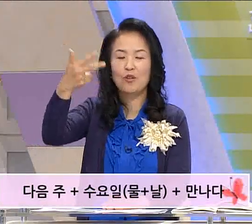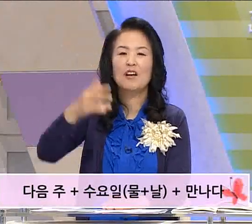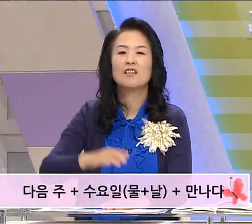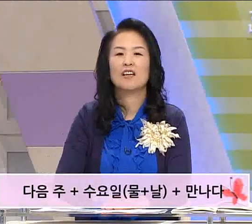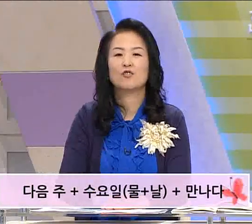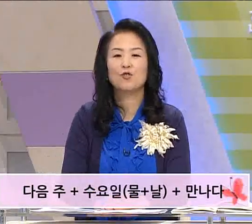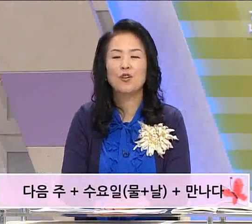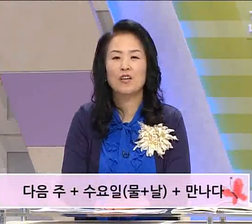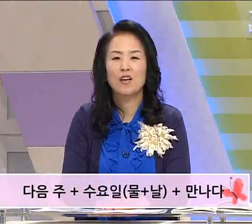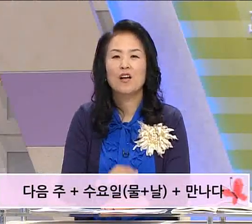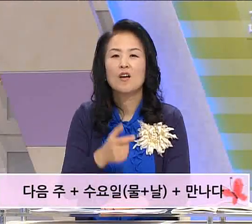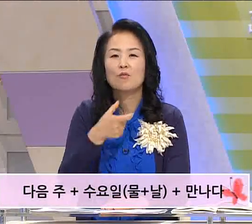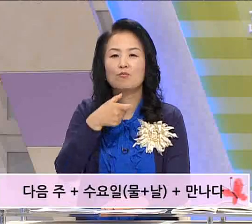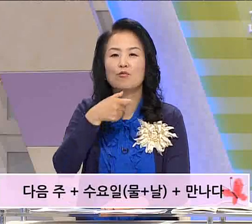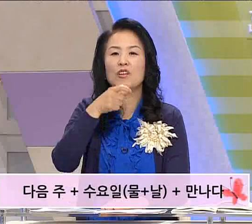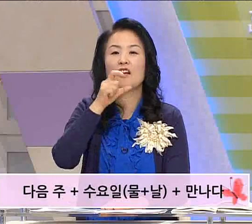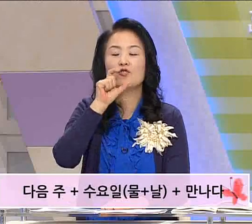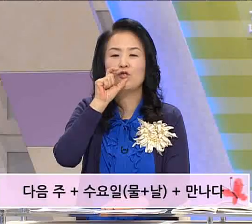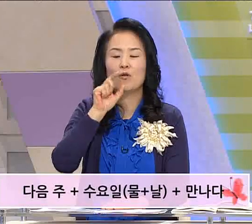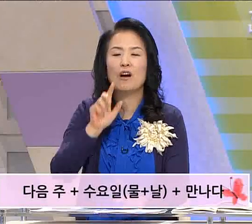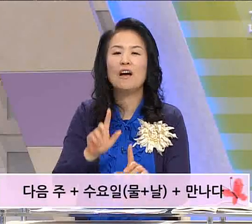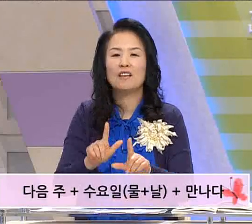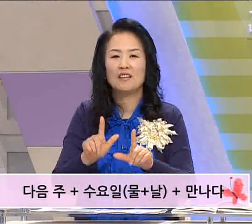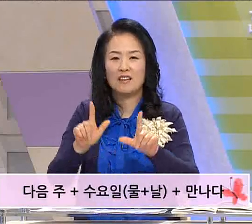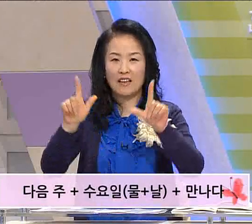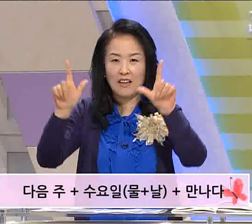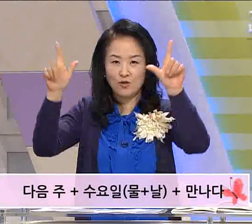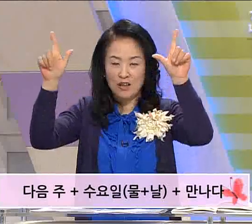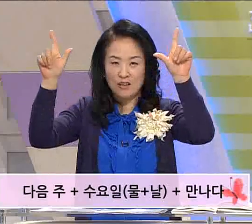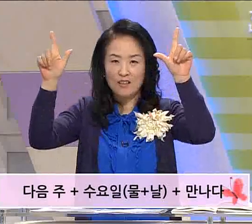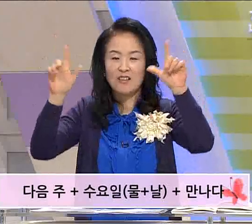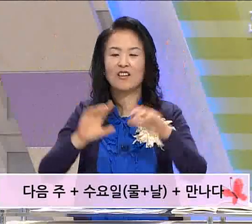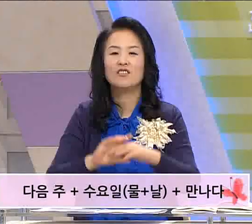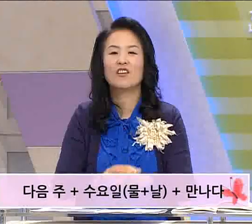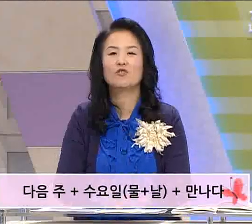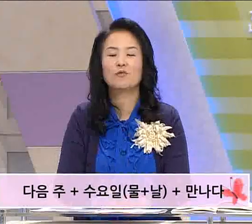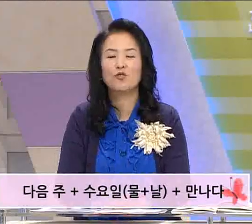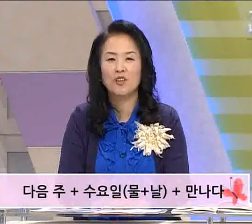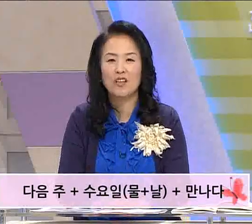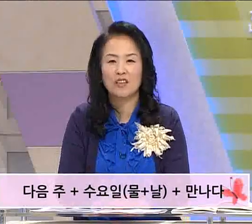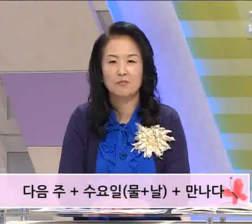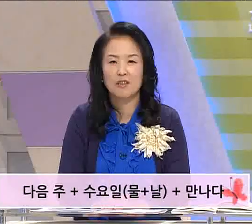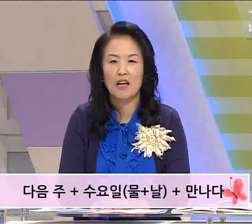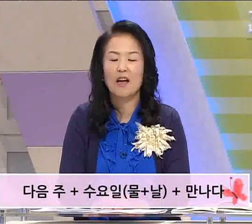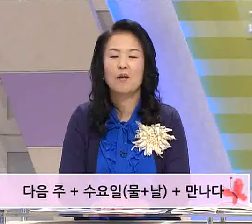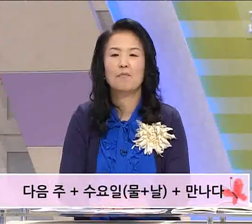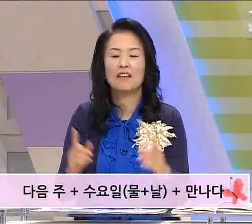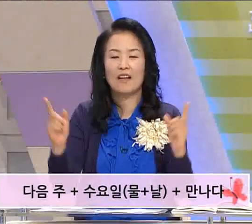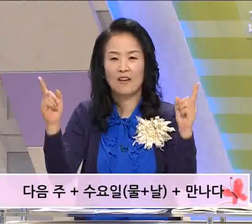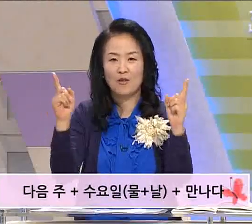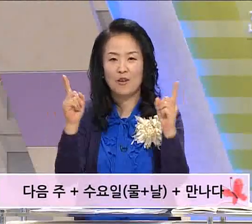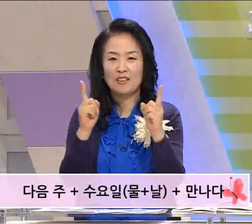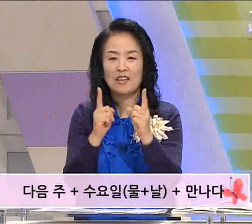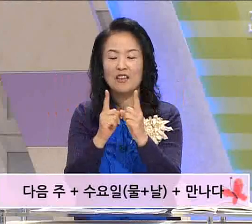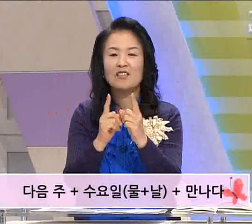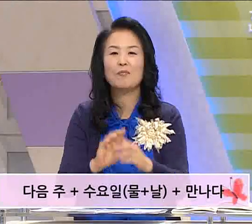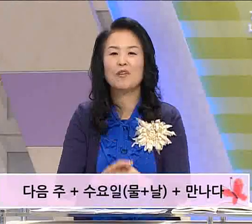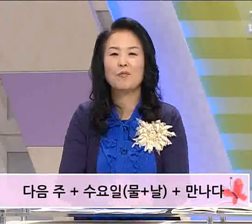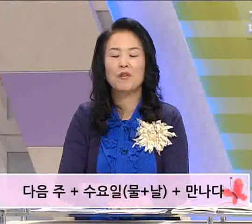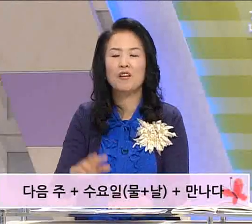수요일 물이라는 수화와 날이라는 수화를 연결해주면 수요일이 되겠습니다. 만나요. 자 이어서 한번 해보면